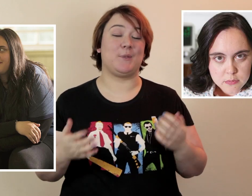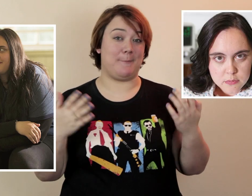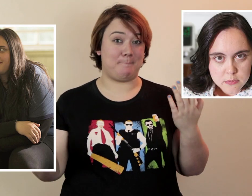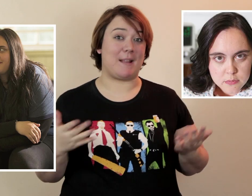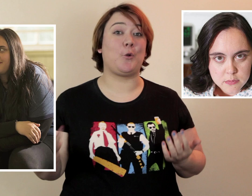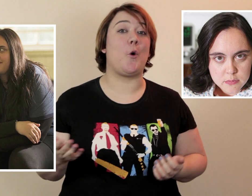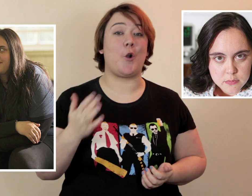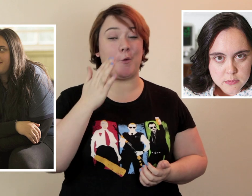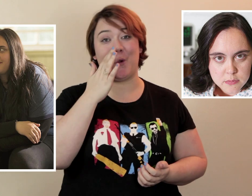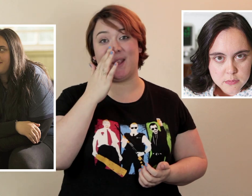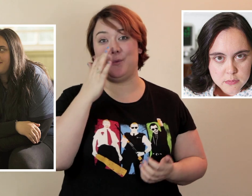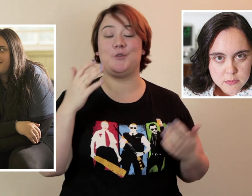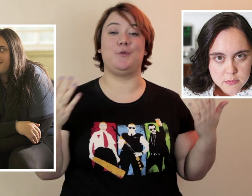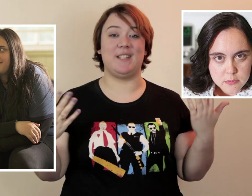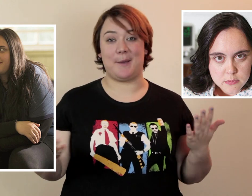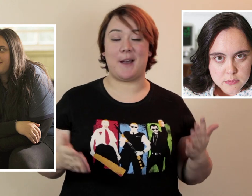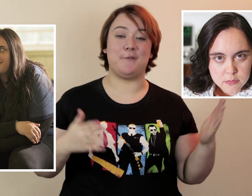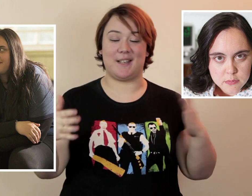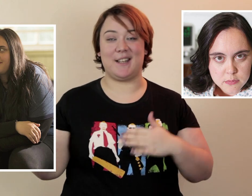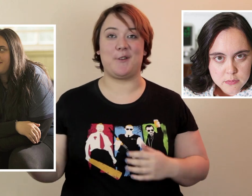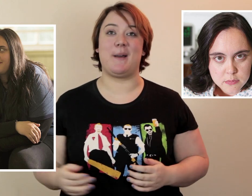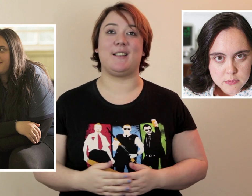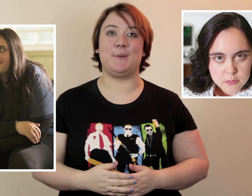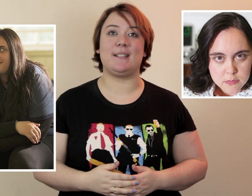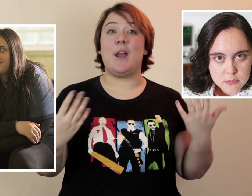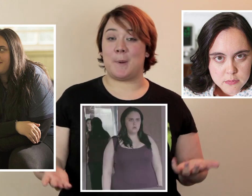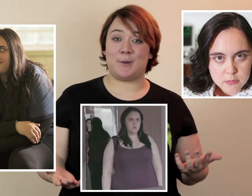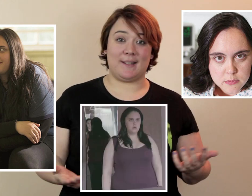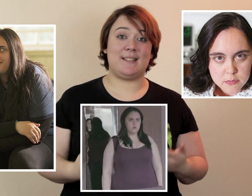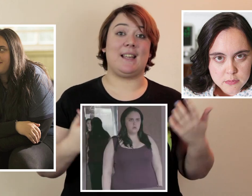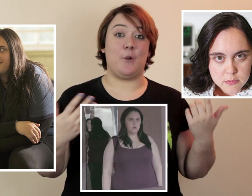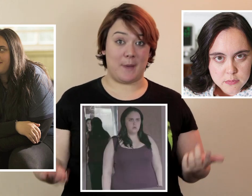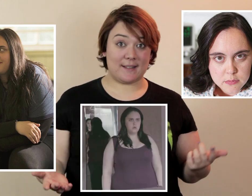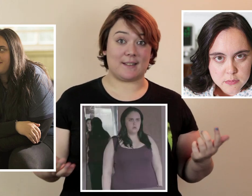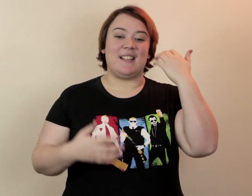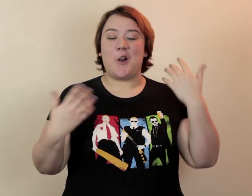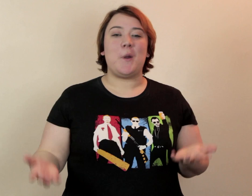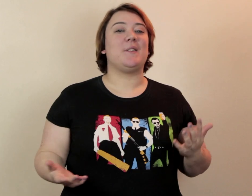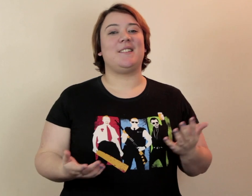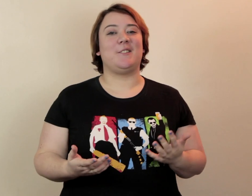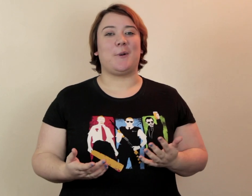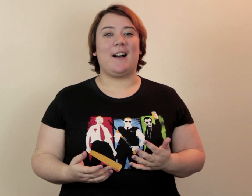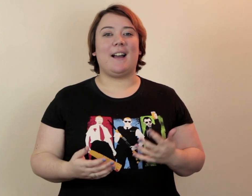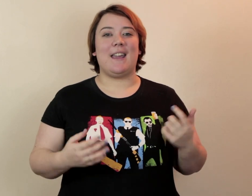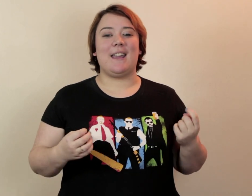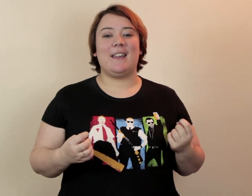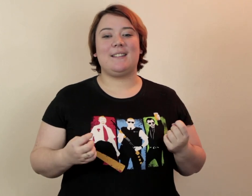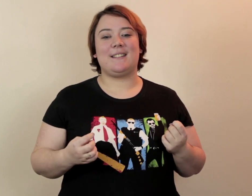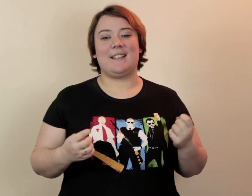on ne sait pas trop encore pourquoi au début Je ne le dirai pas, vous allez le découvrir par la suite L'autre particularité c'est qu'elle est obèse C'est l'héroïne de cette histoire Et c